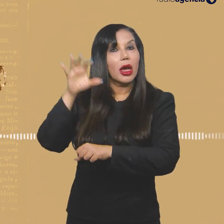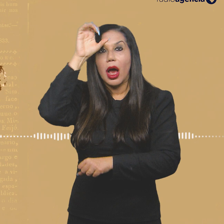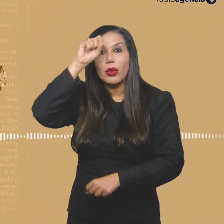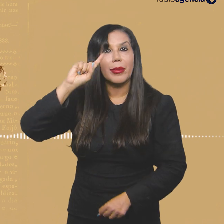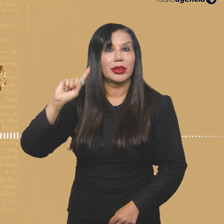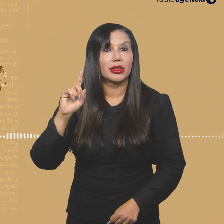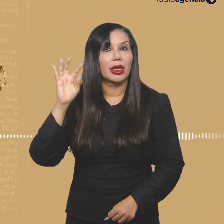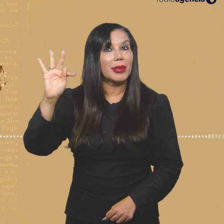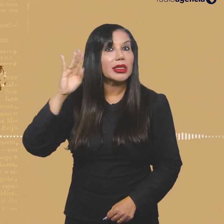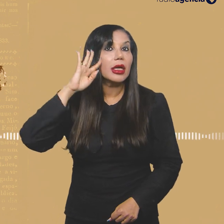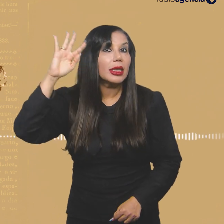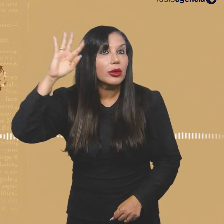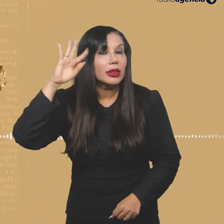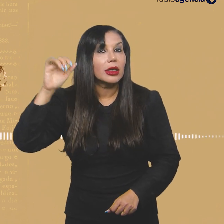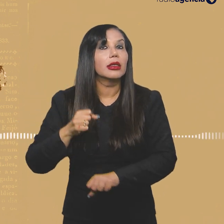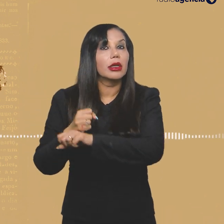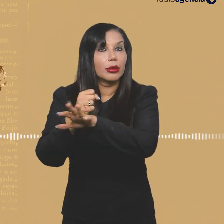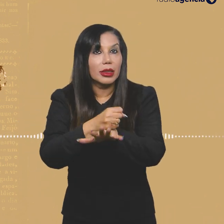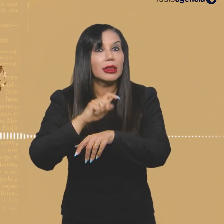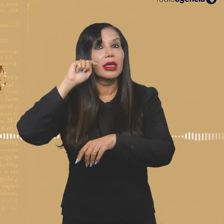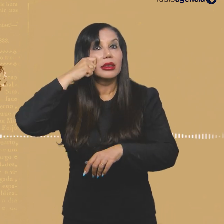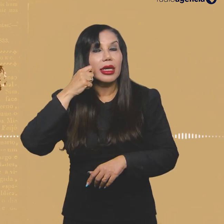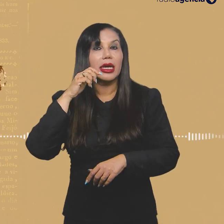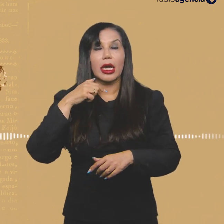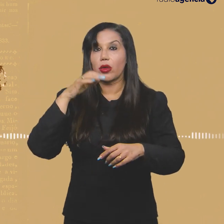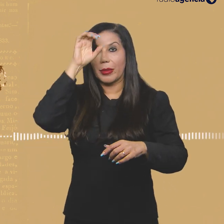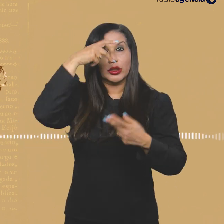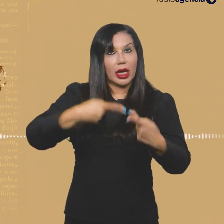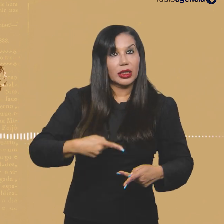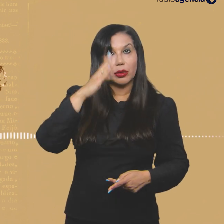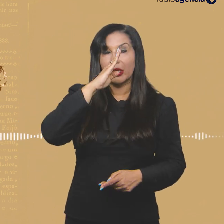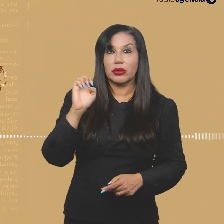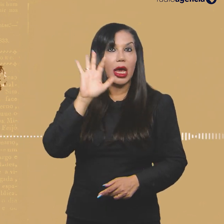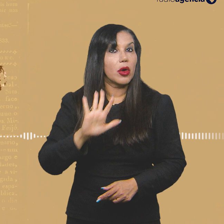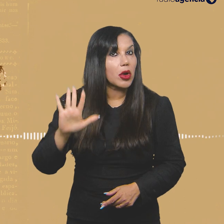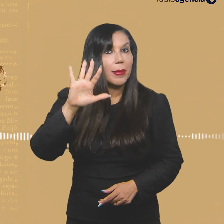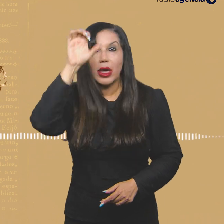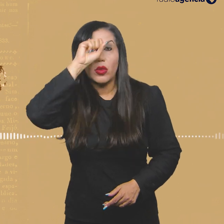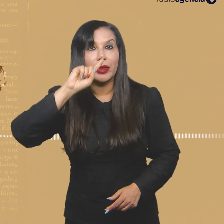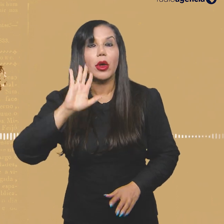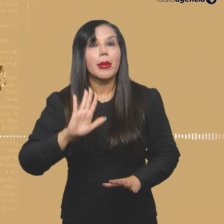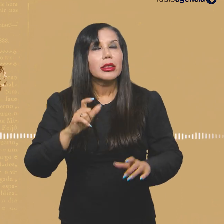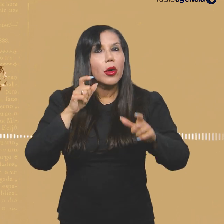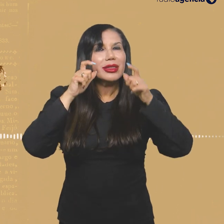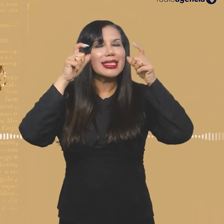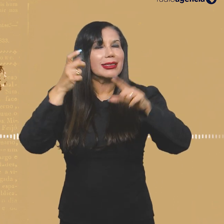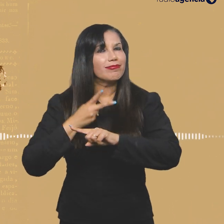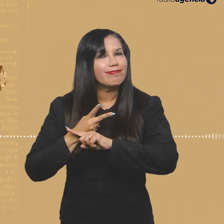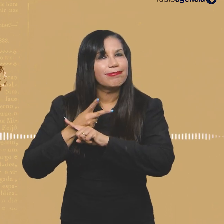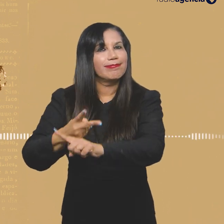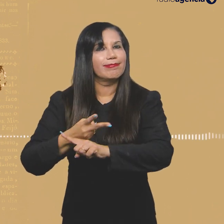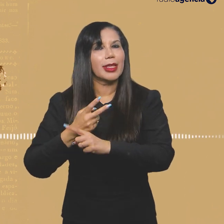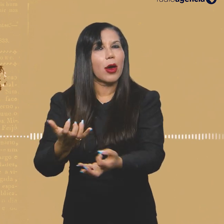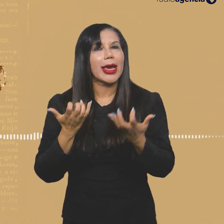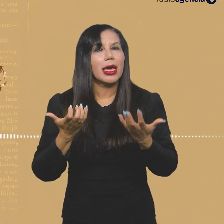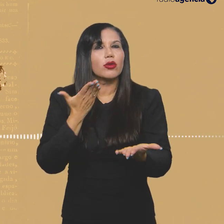não aprendi essa teoria da imprensa negra. Nem aqui, nem na Europa, eu comecei a me interessar e fui correr atrás